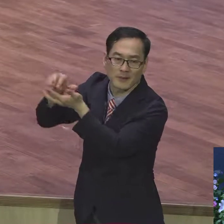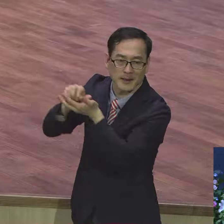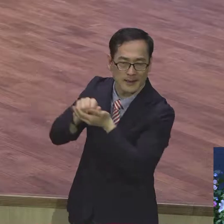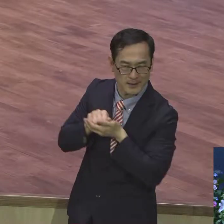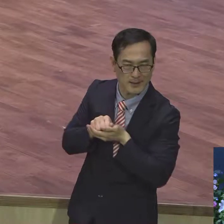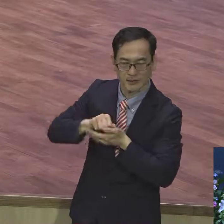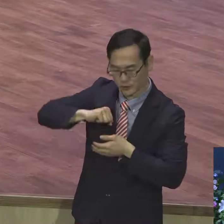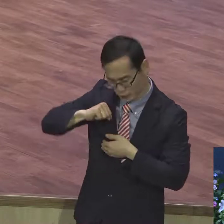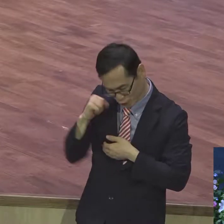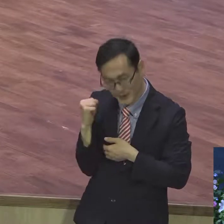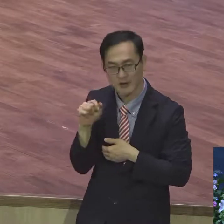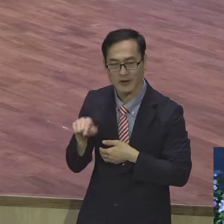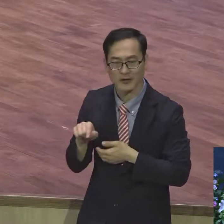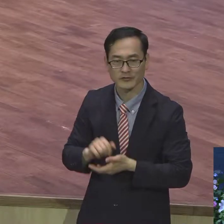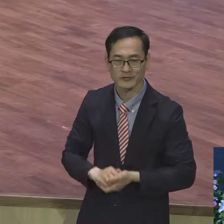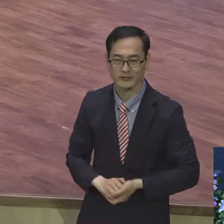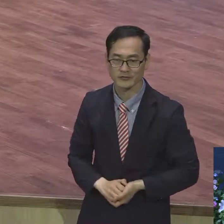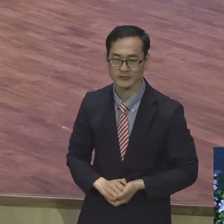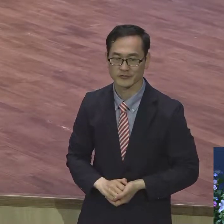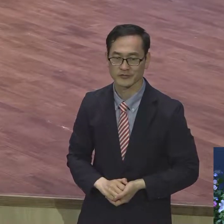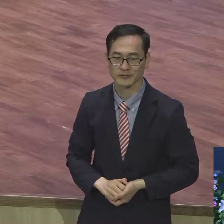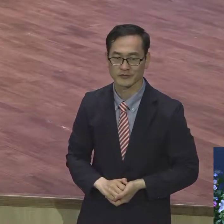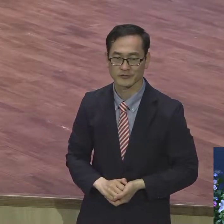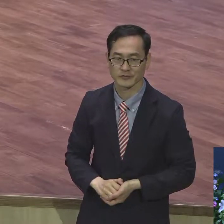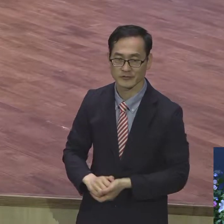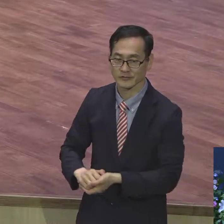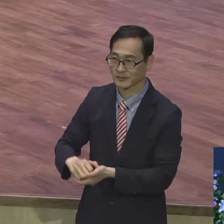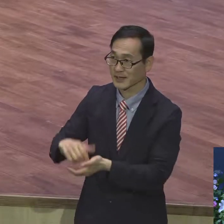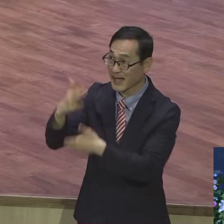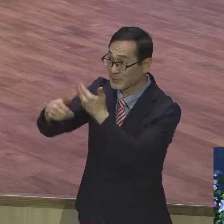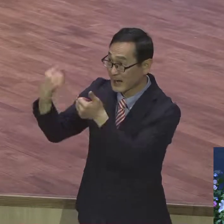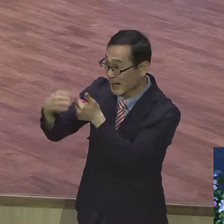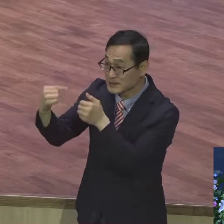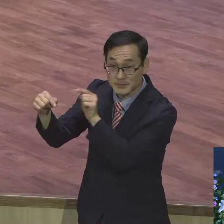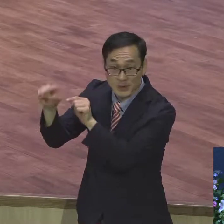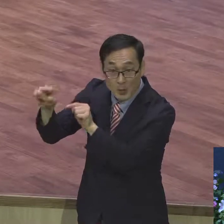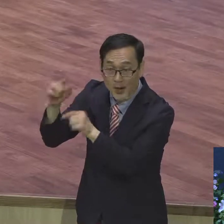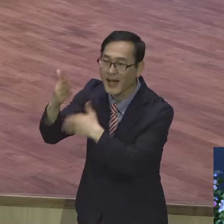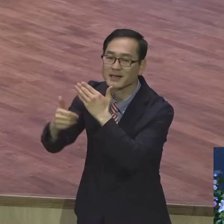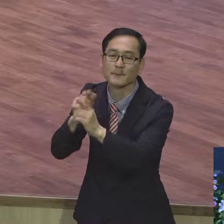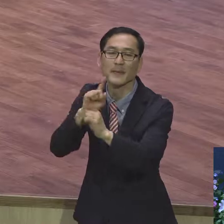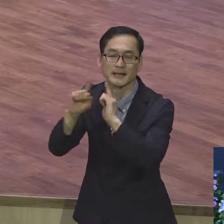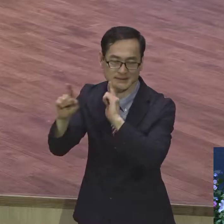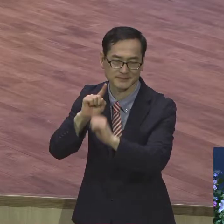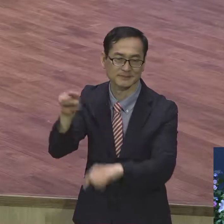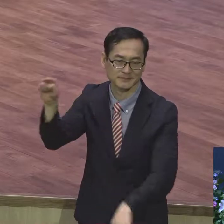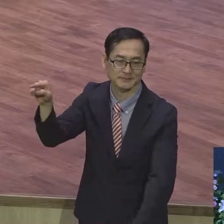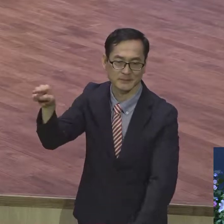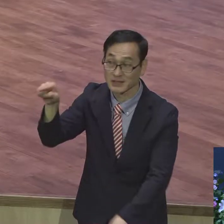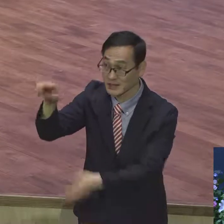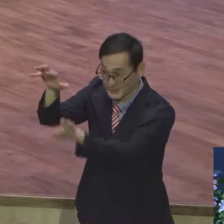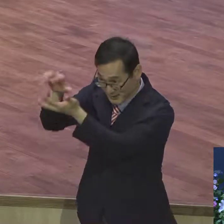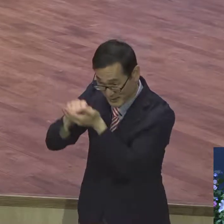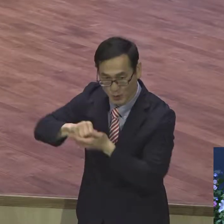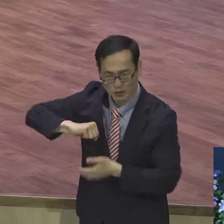하나님의 말씀 성경이에요. 하나님의 말씀 말씀에 순종한 거예요. 하나님의 말씀에